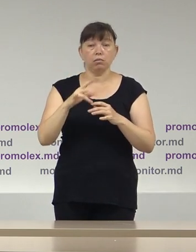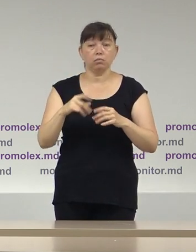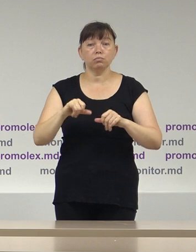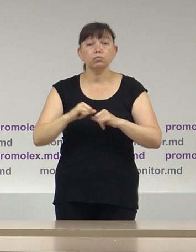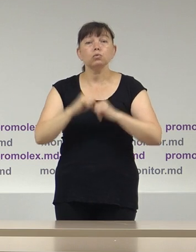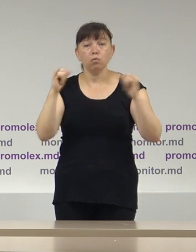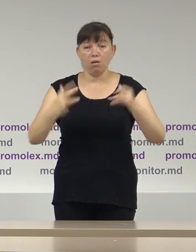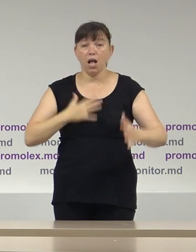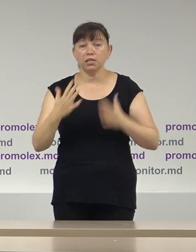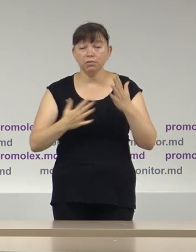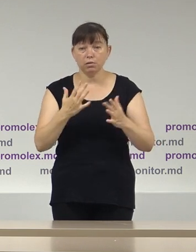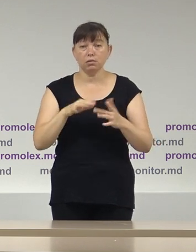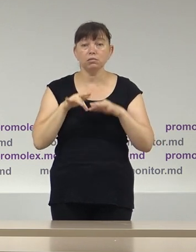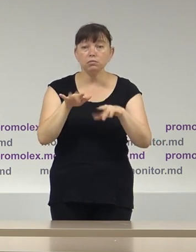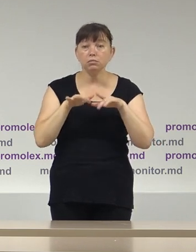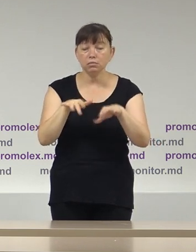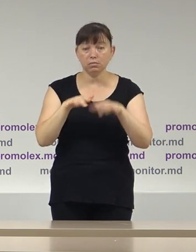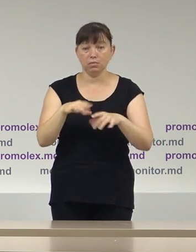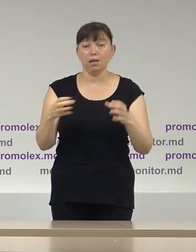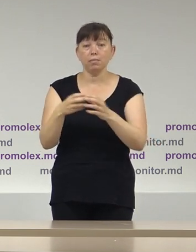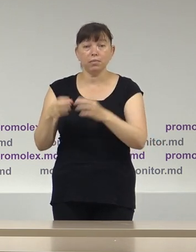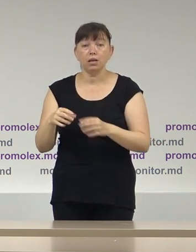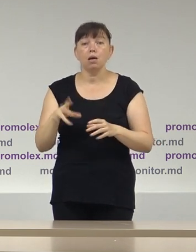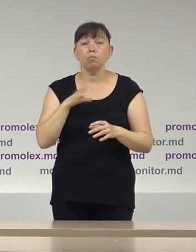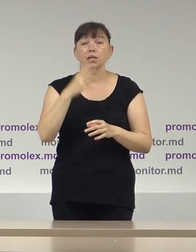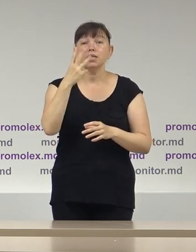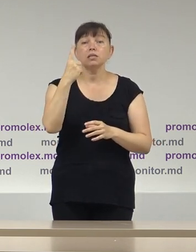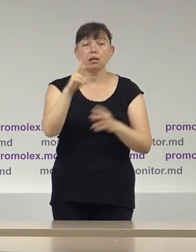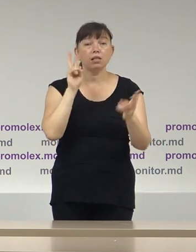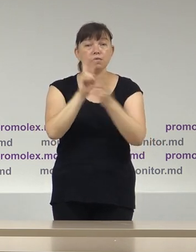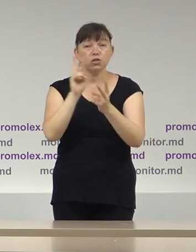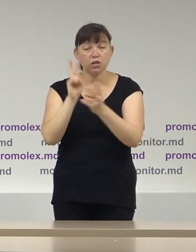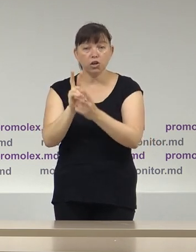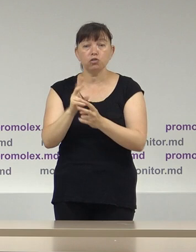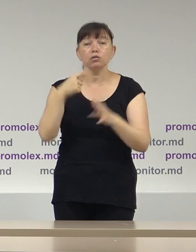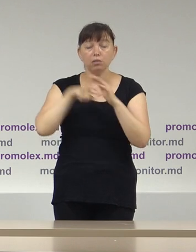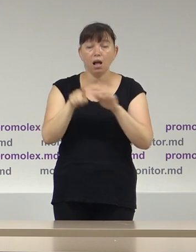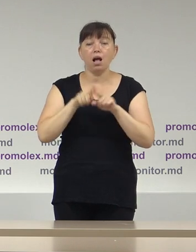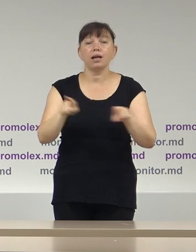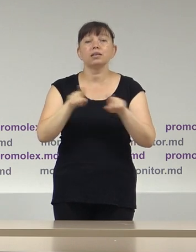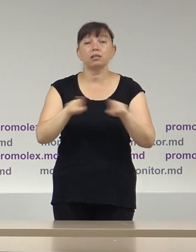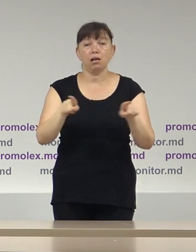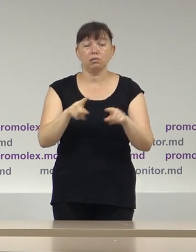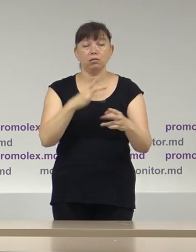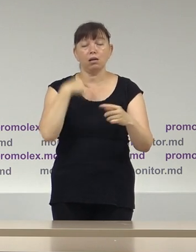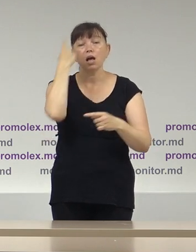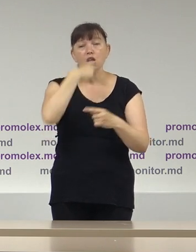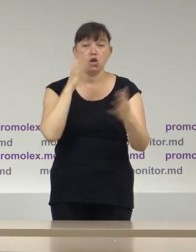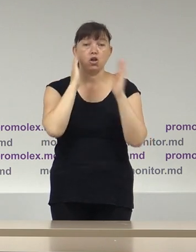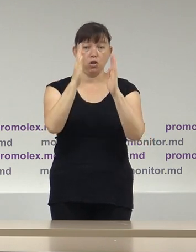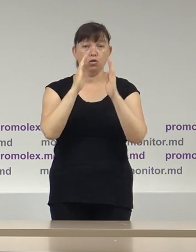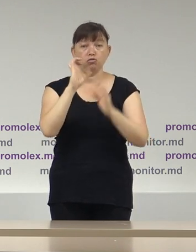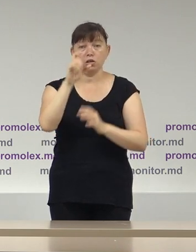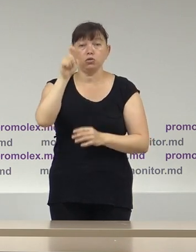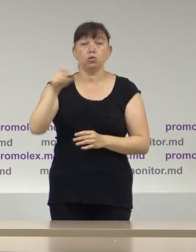concurenților electorale, care au desfășurat cel puțin 31 de întruniri sub forma agitației față-înfață cu cetățenii,